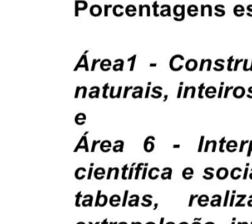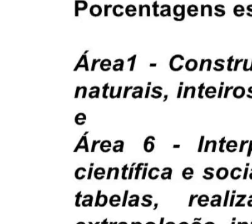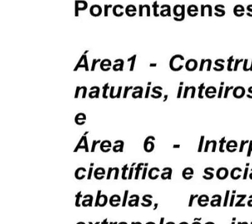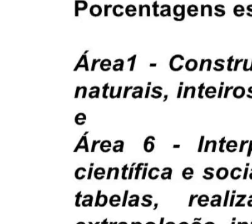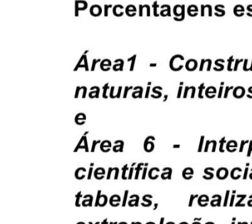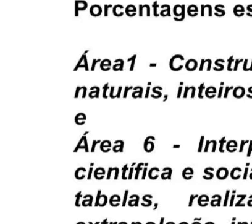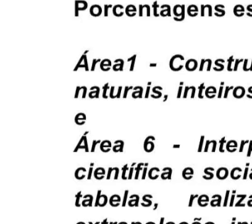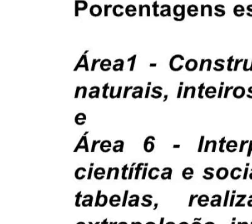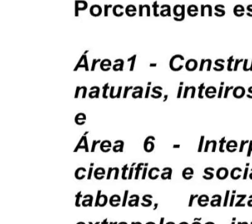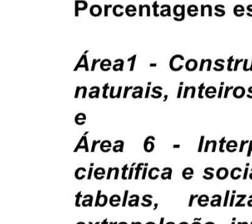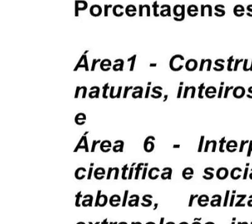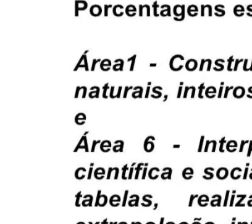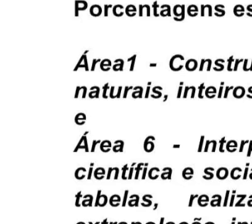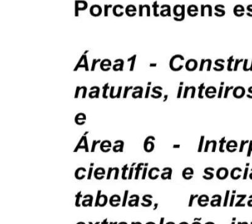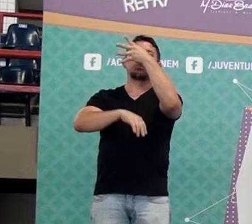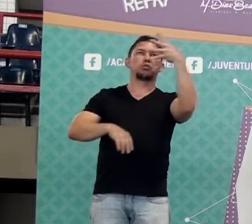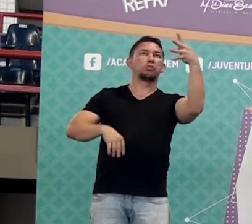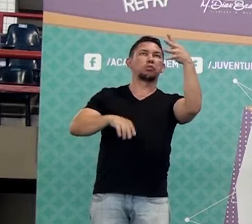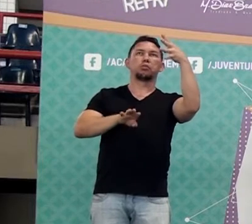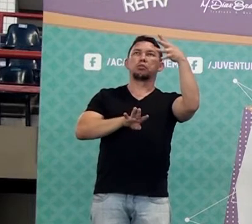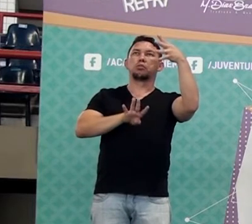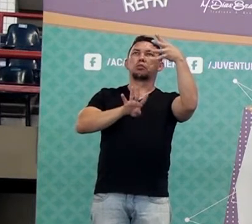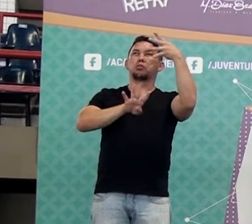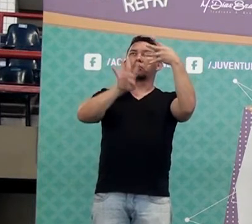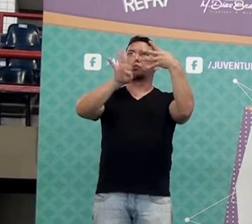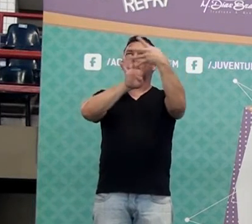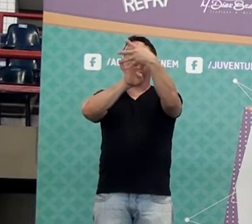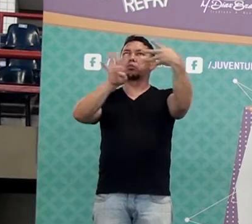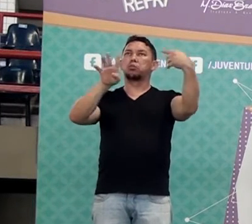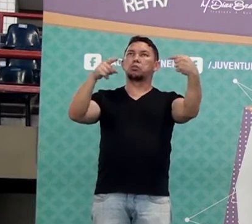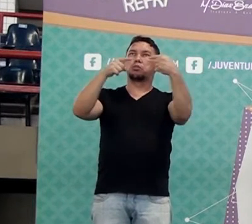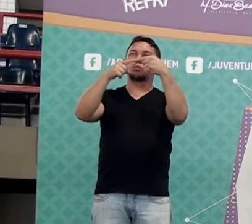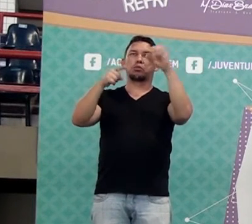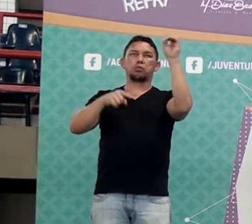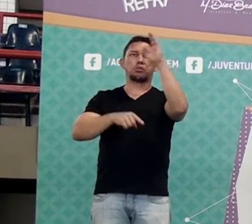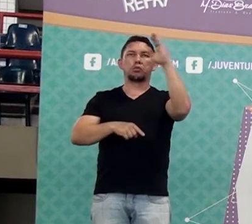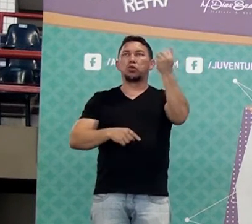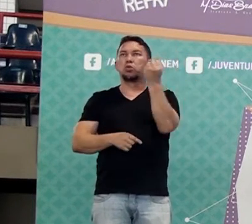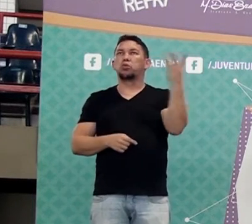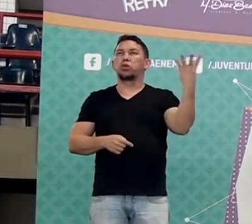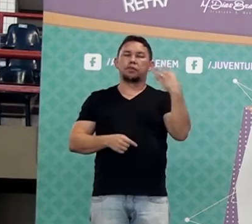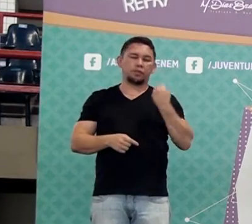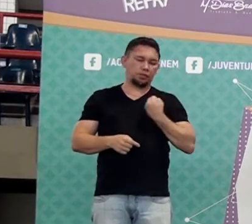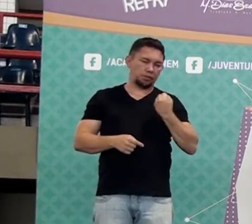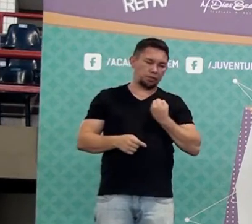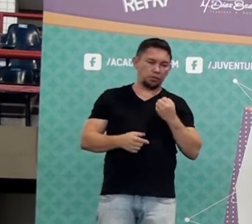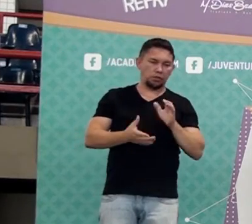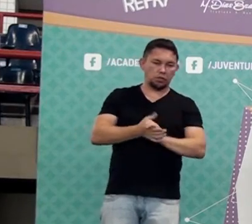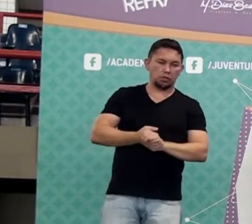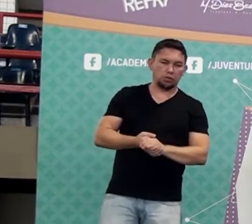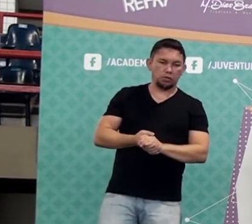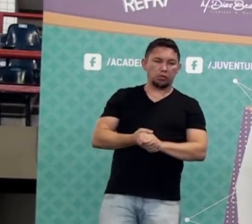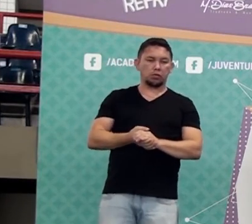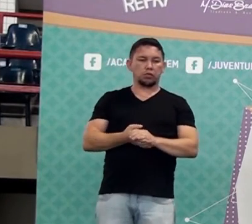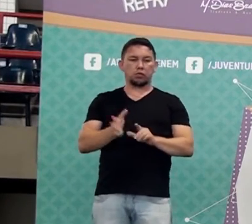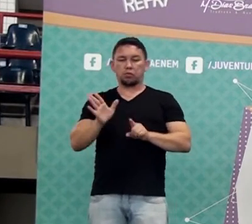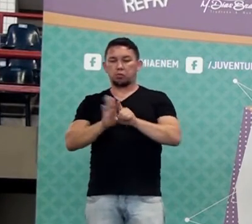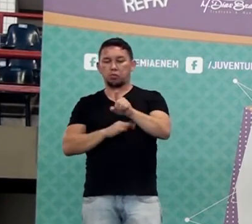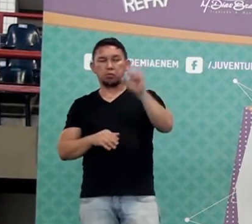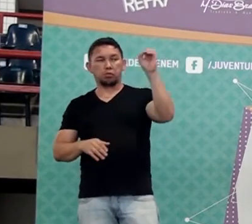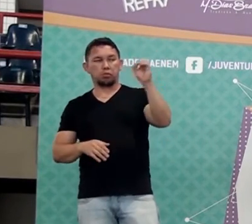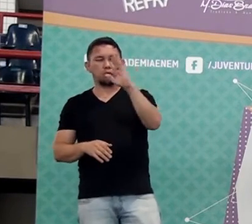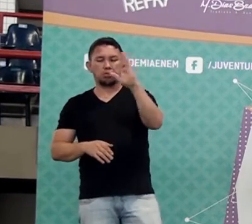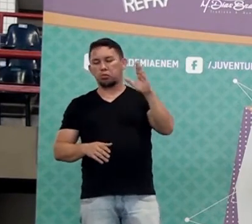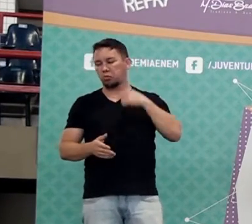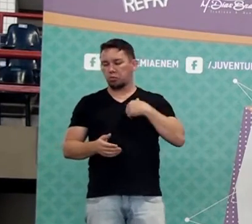retas, e dentro dessa interpretação cai uma perguntinha de porcentagem. Tá legal? Qual é a pergunta de porcentagem